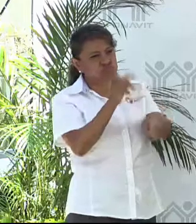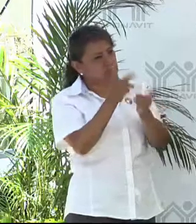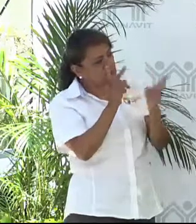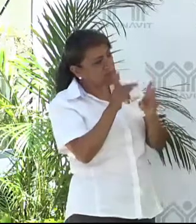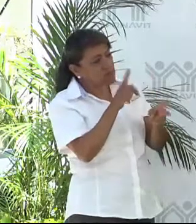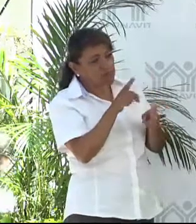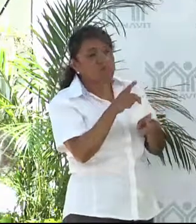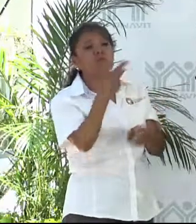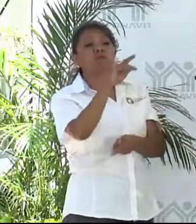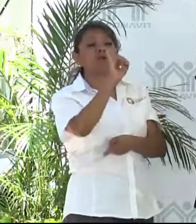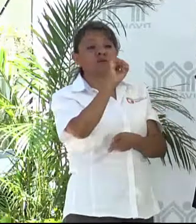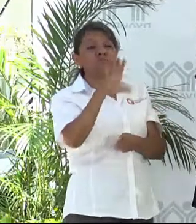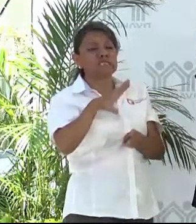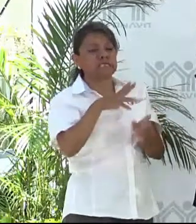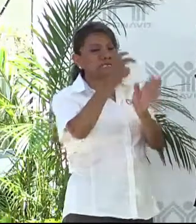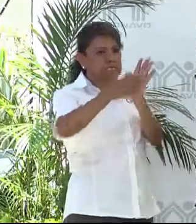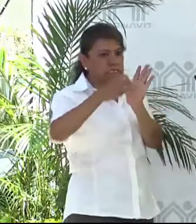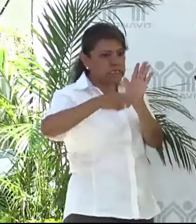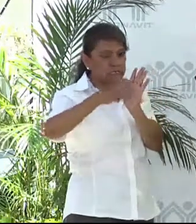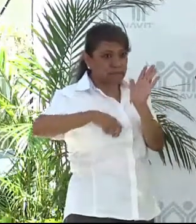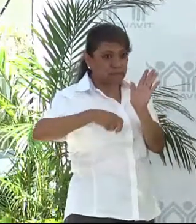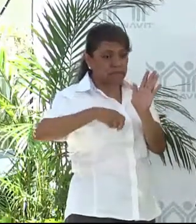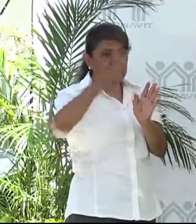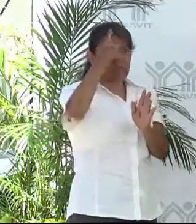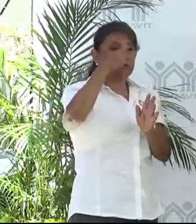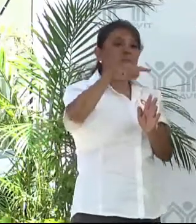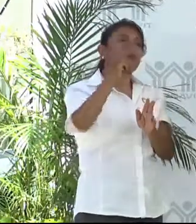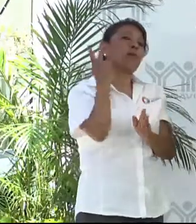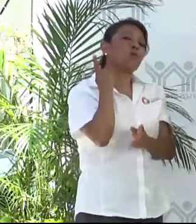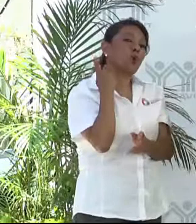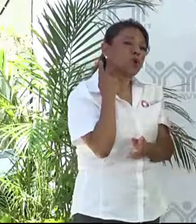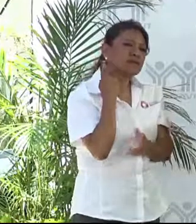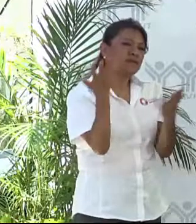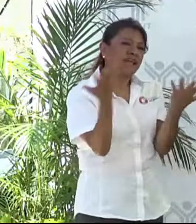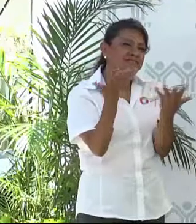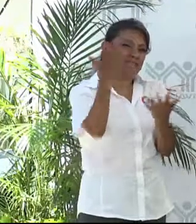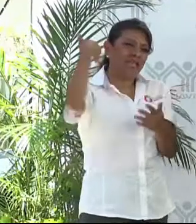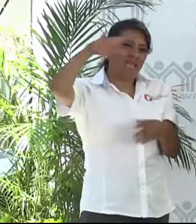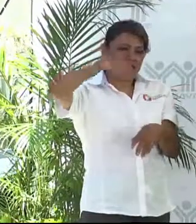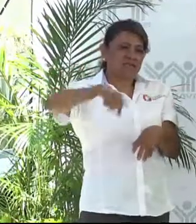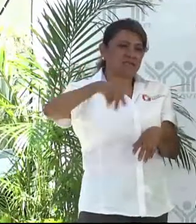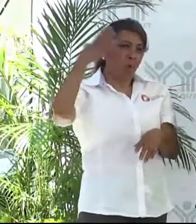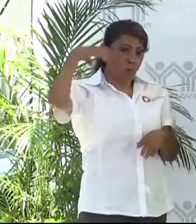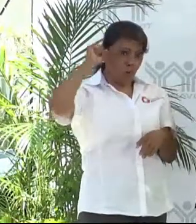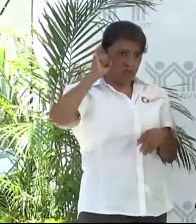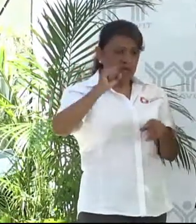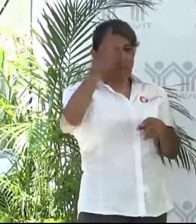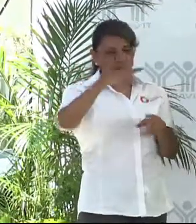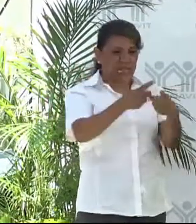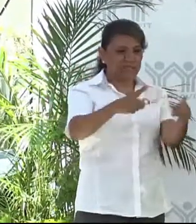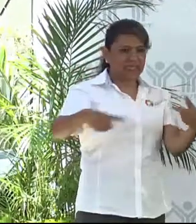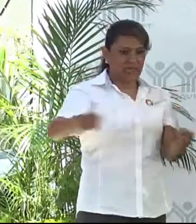Sí hicimos una rectificación de la política que se llevaba en Morelos del desarrollo urbano.